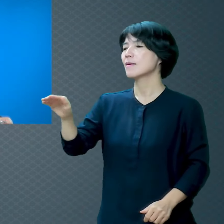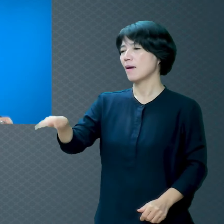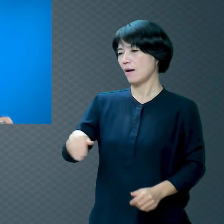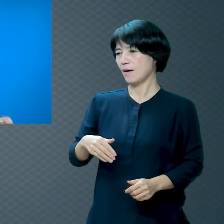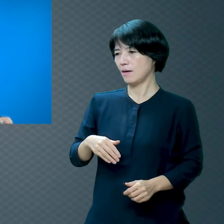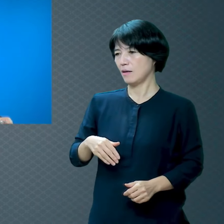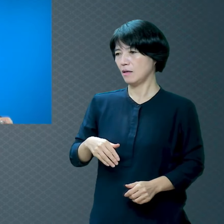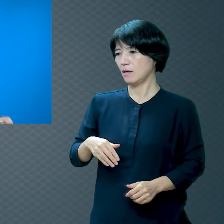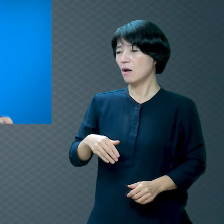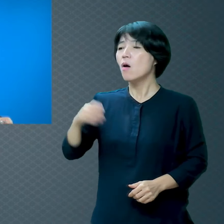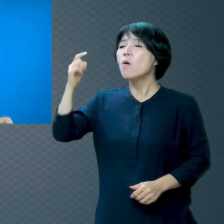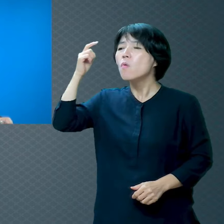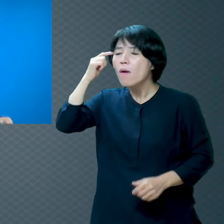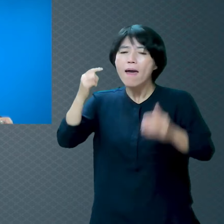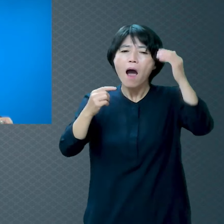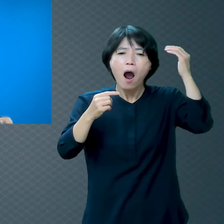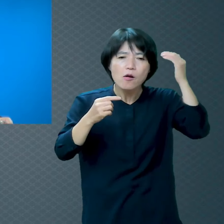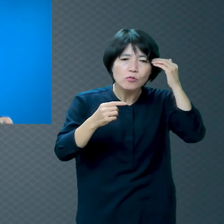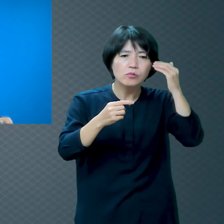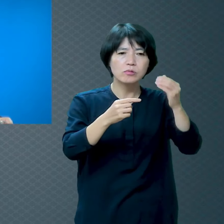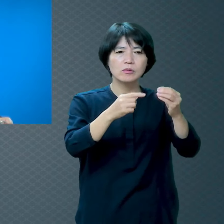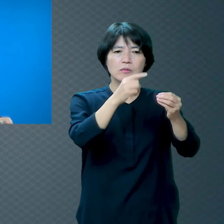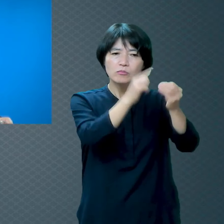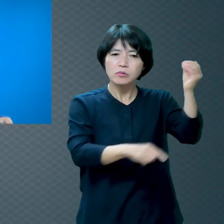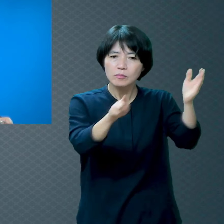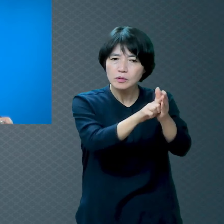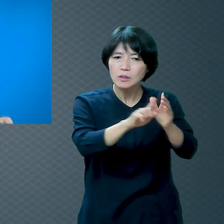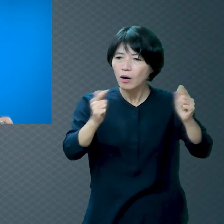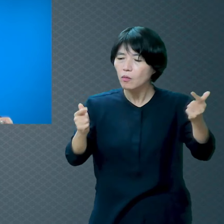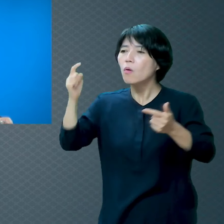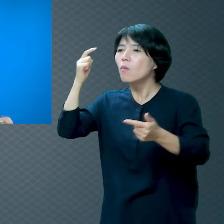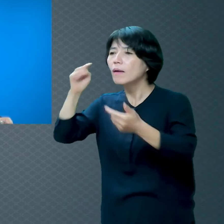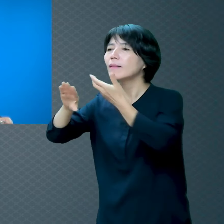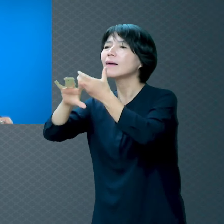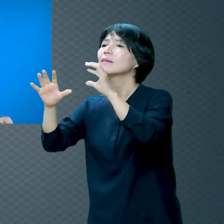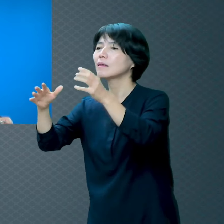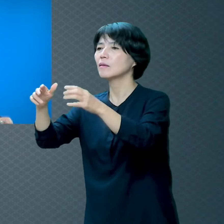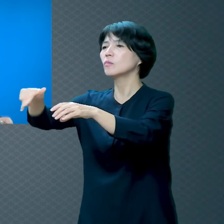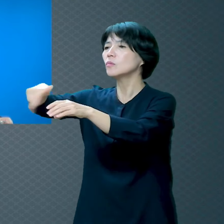왜 우리나라 것을 안 믿고 남의 나라 것을 믿냐 그러셨어요